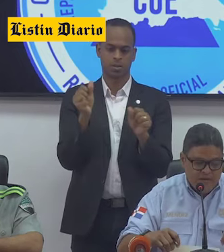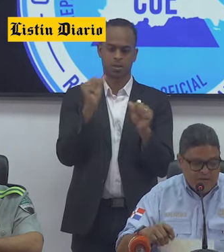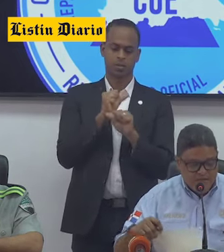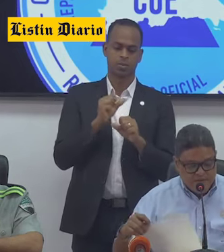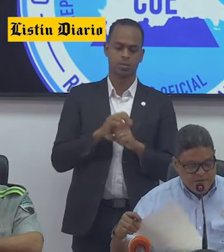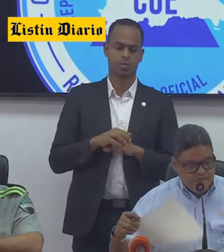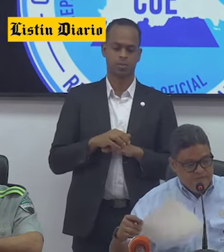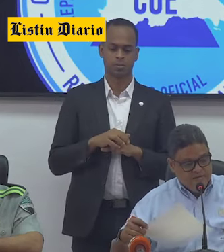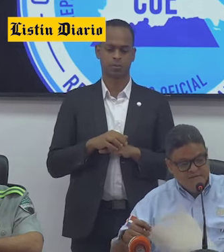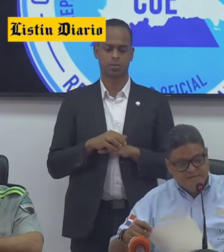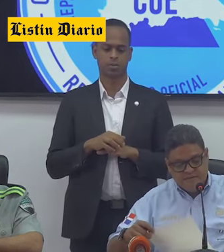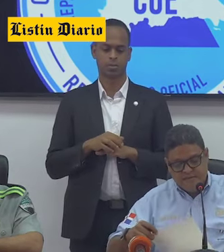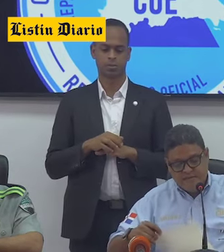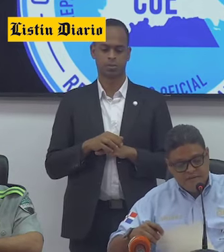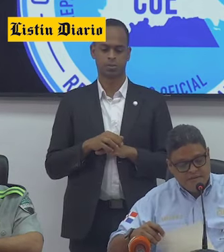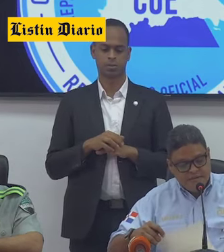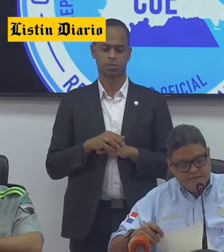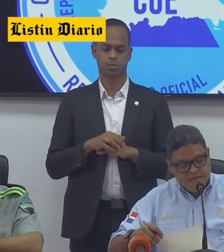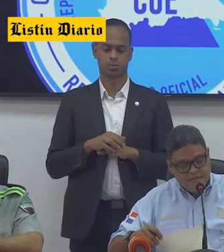Sí.